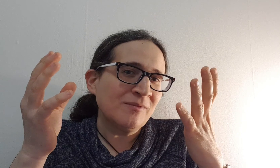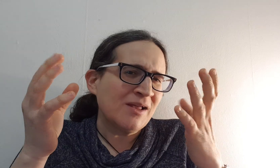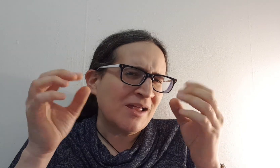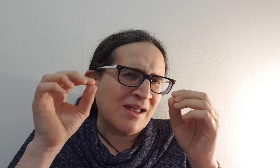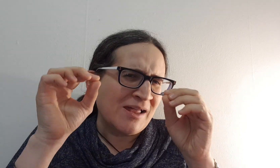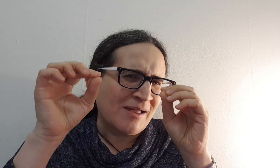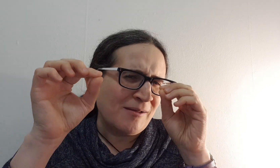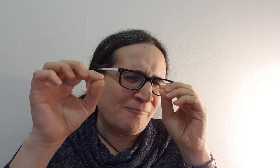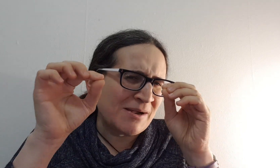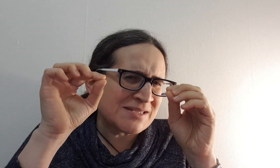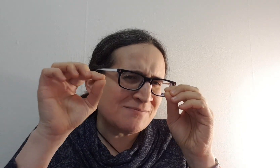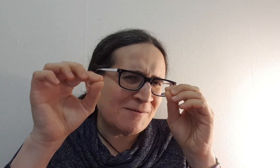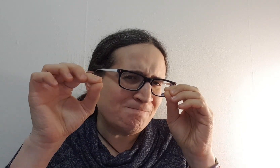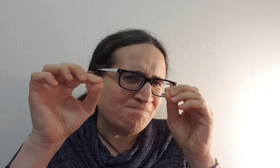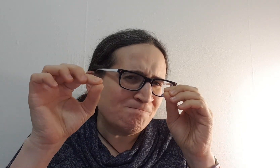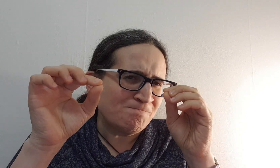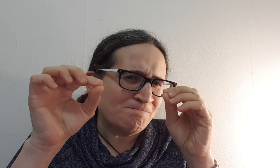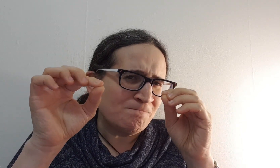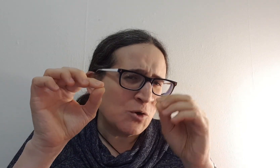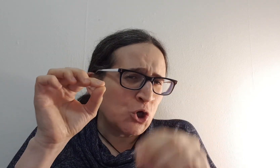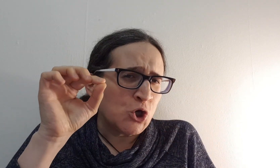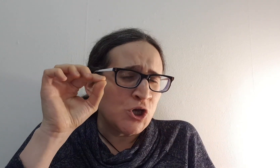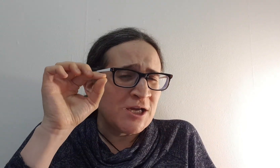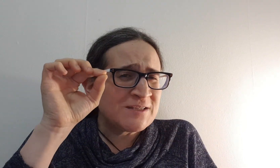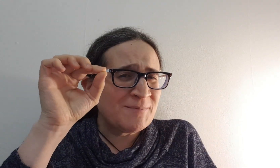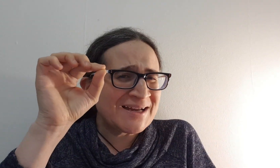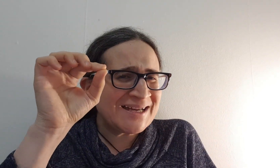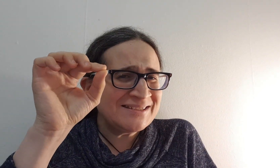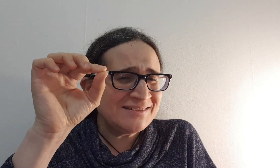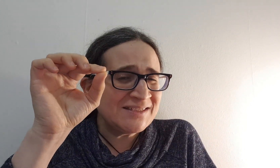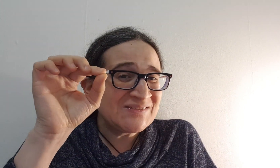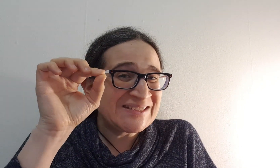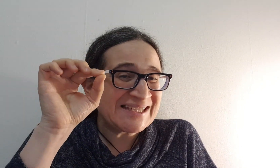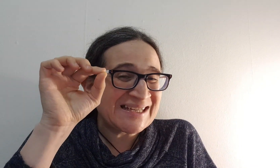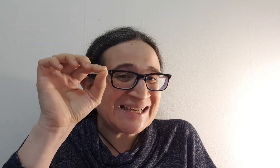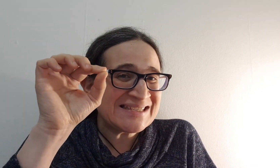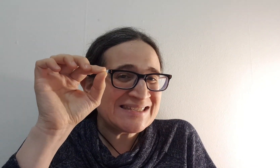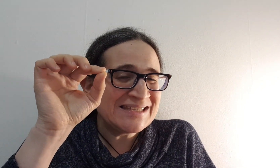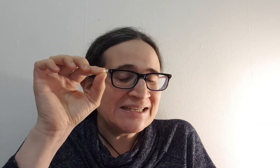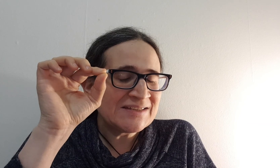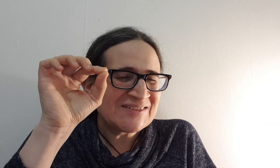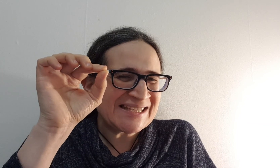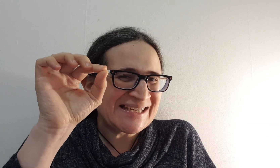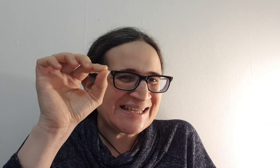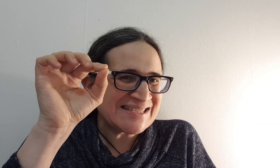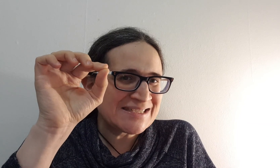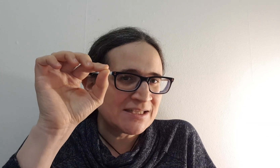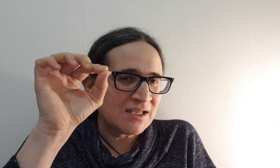בעצמה התמקדתי והתרכזתי והתרכזתי